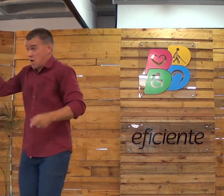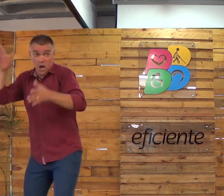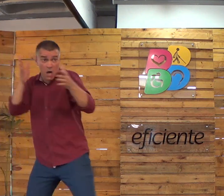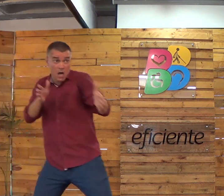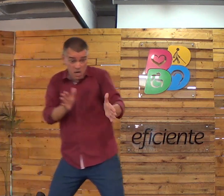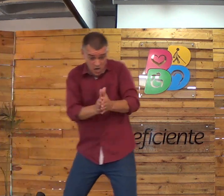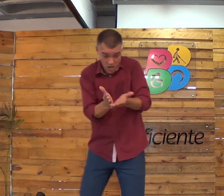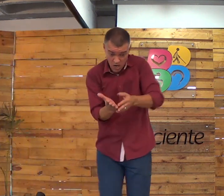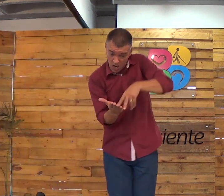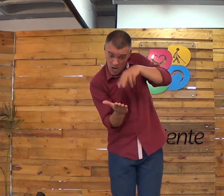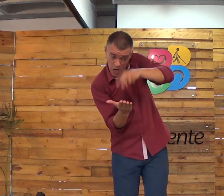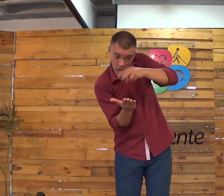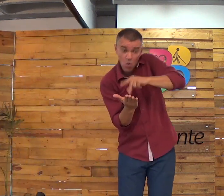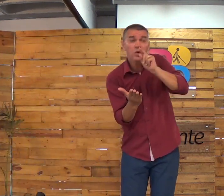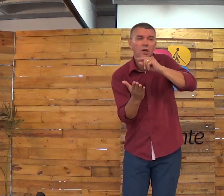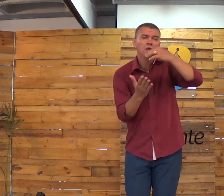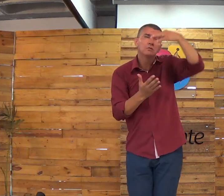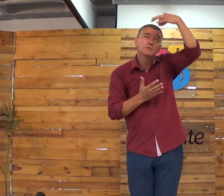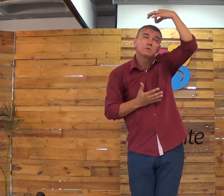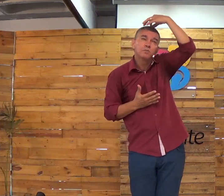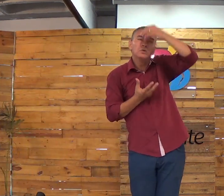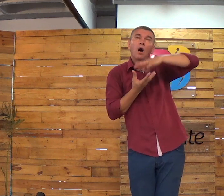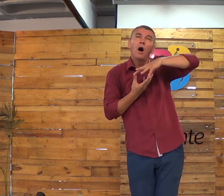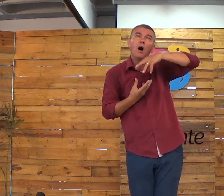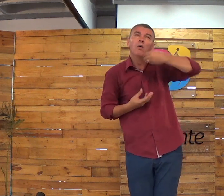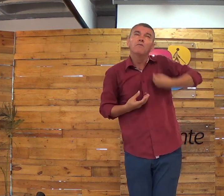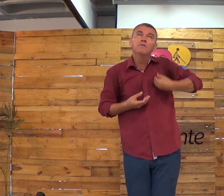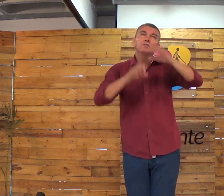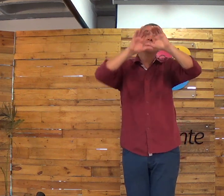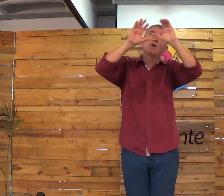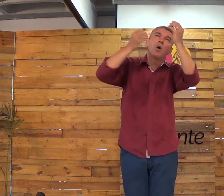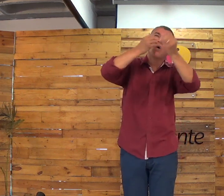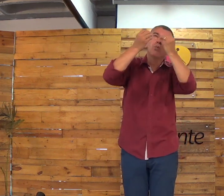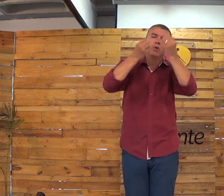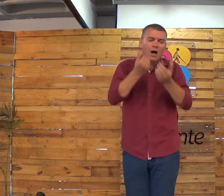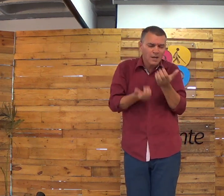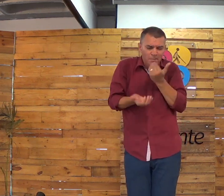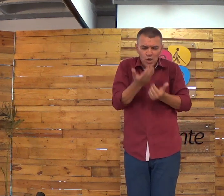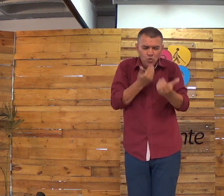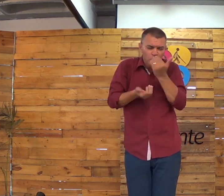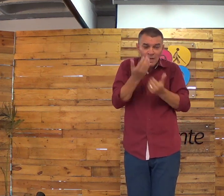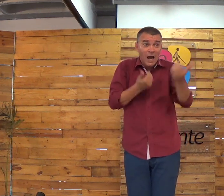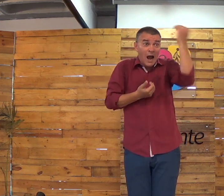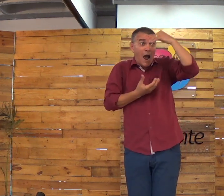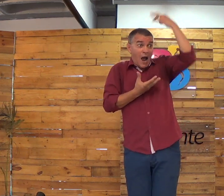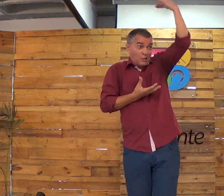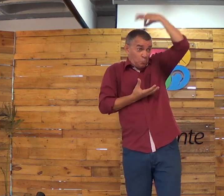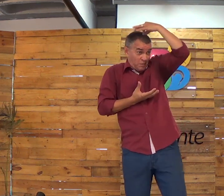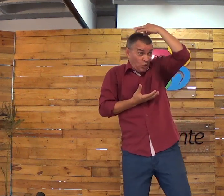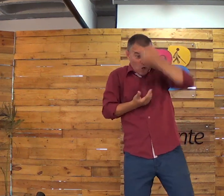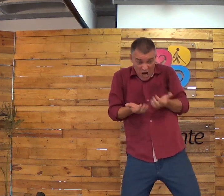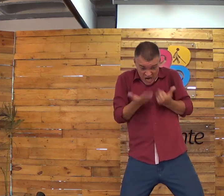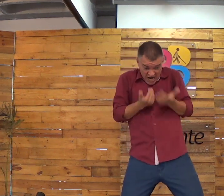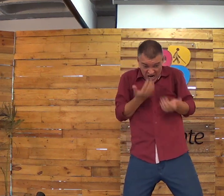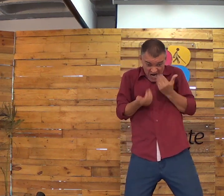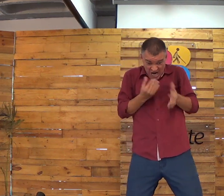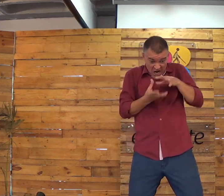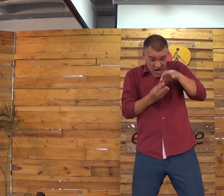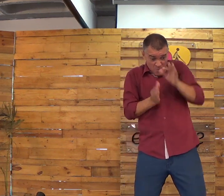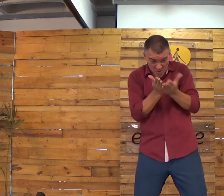Mas também temos outro tipo de alimento. Que é o alimento espiritual. Né? Você também precisa se